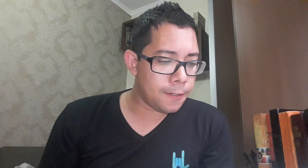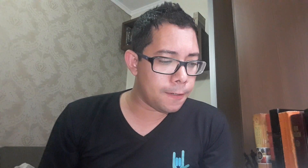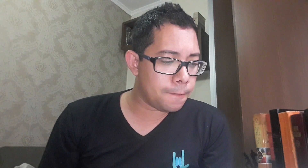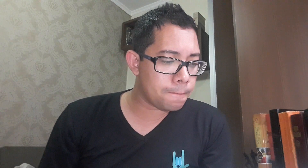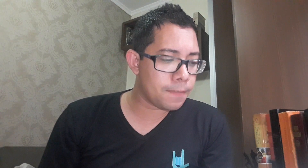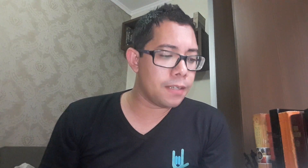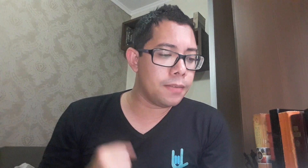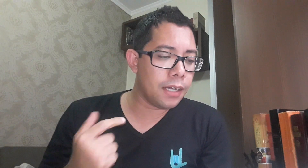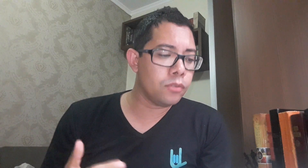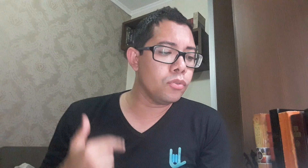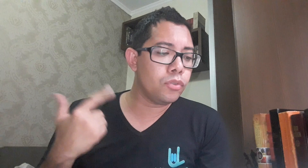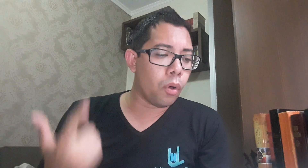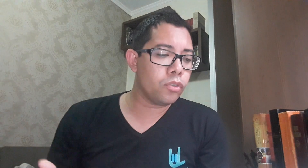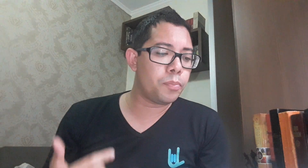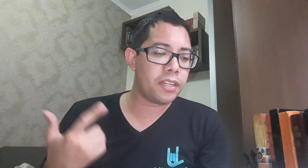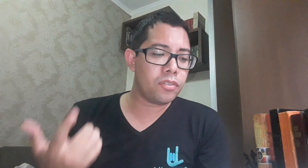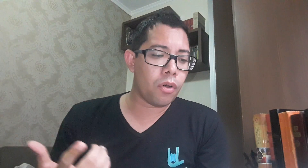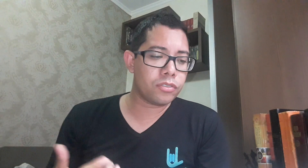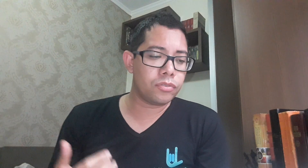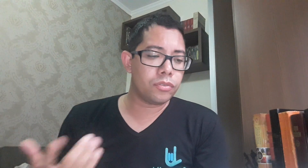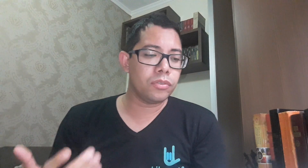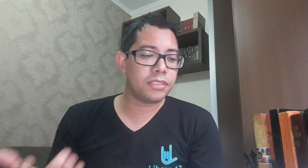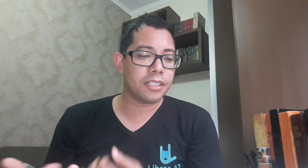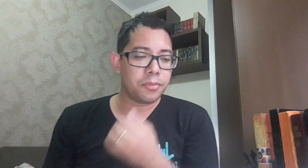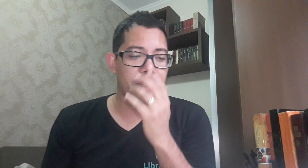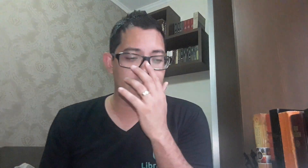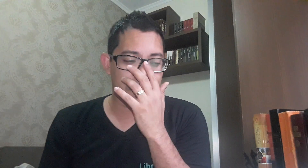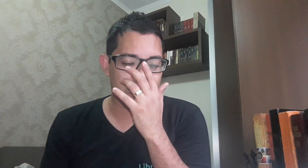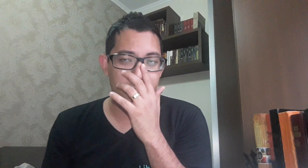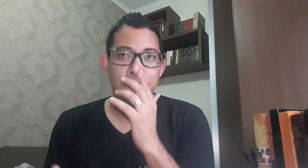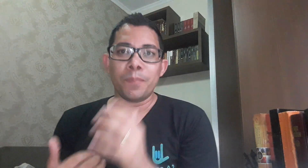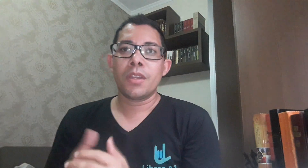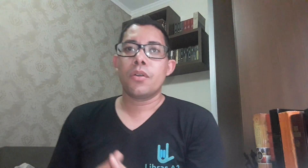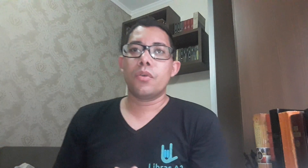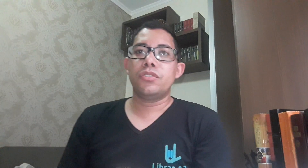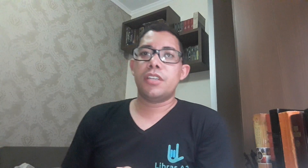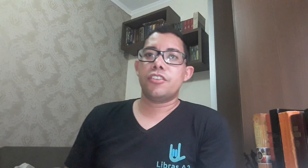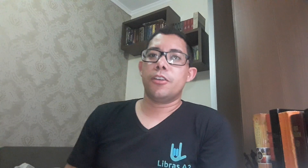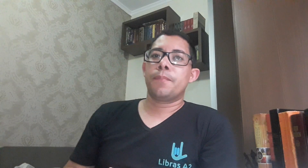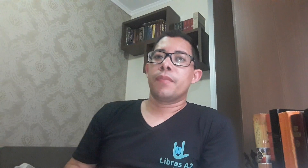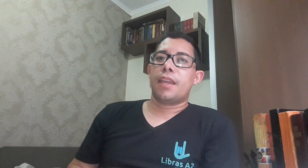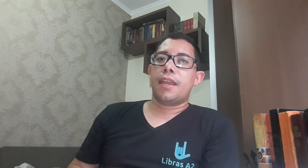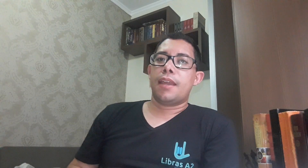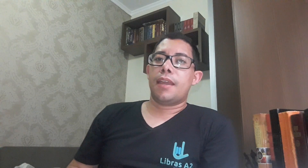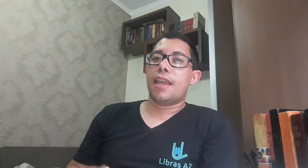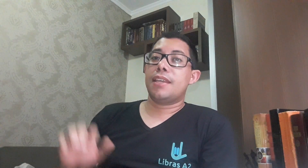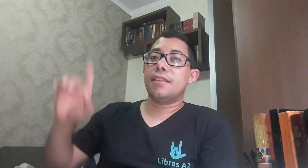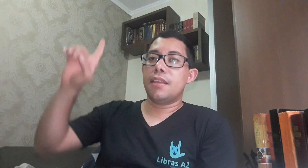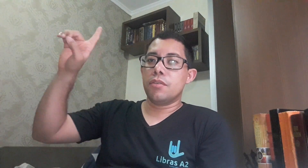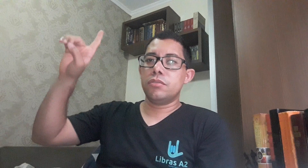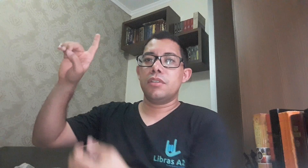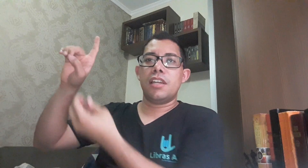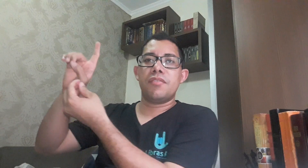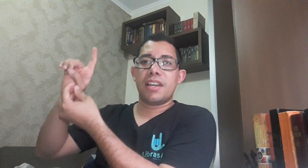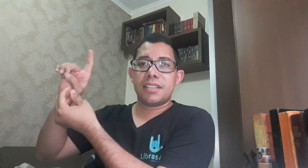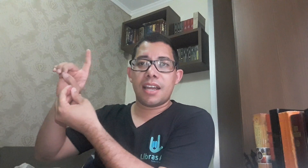E dando dons preciosos do santo preceptor. Ou seja, é que Deus, ele vai estar